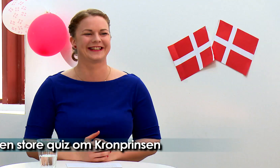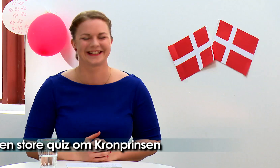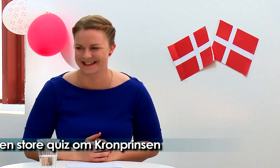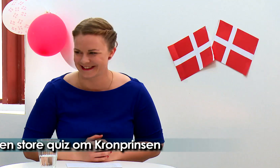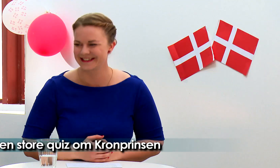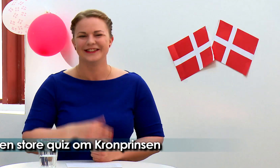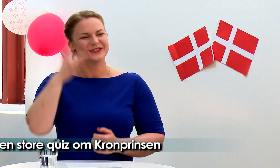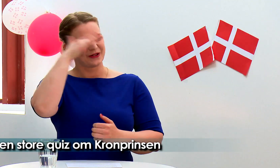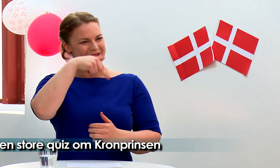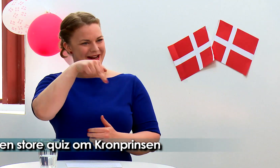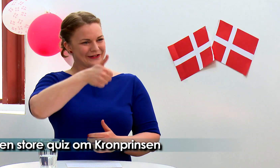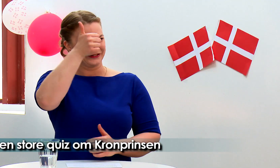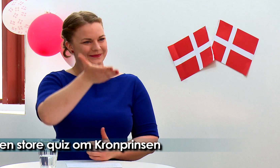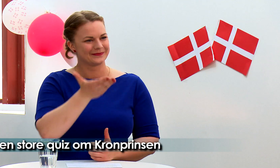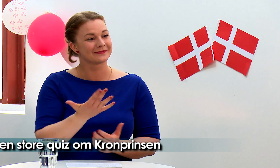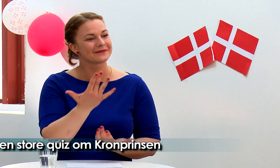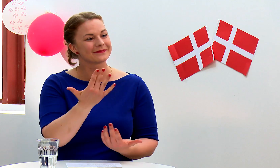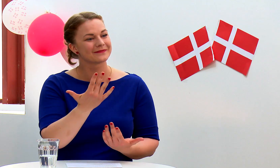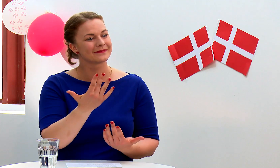Jeg tror, det var Nadia, der kom først. Hvad svarer du?